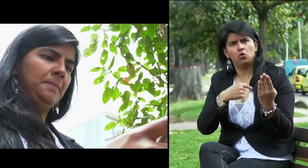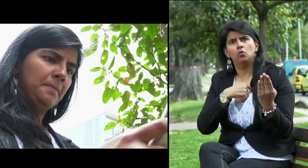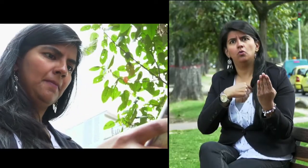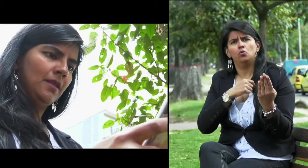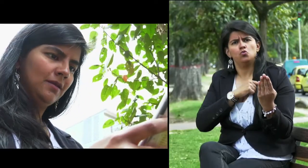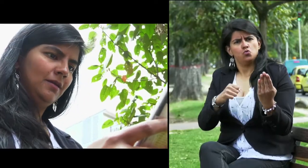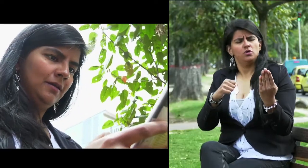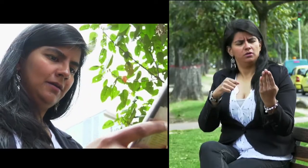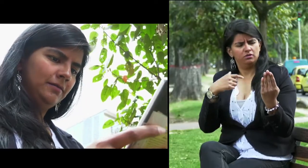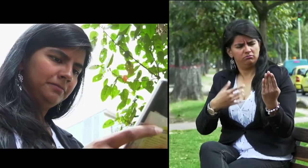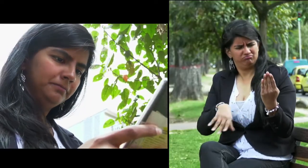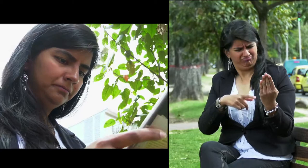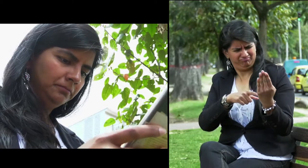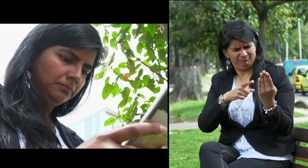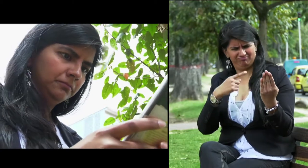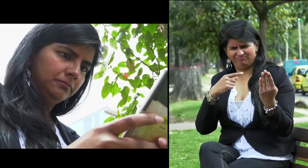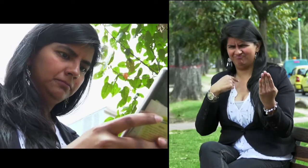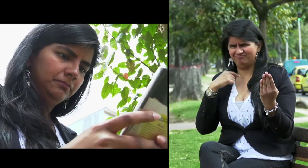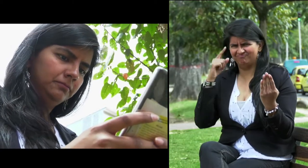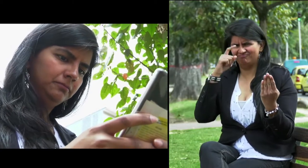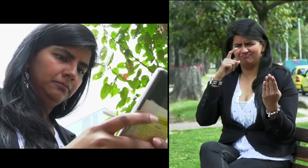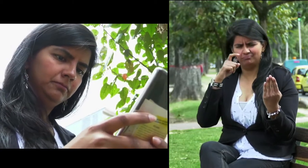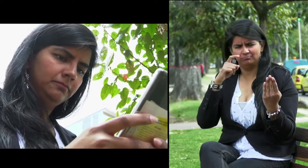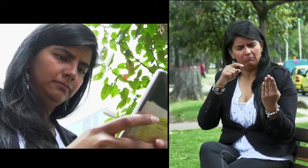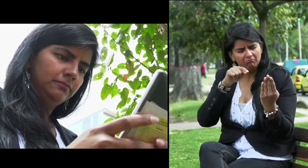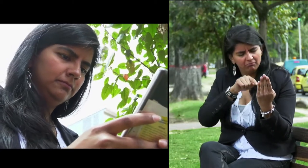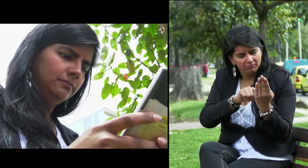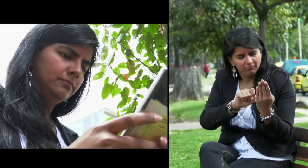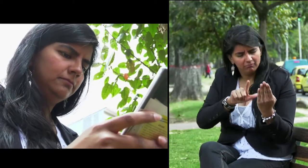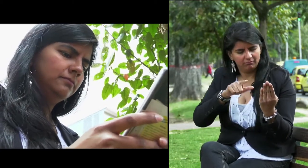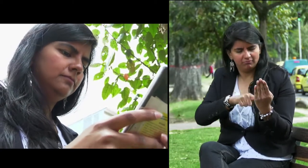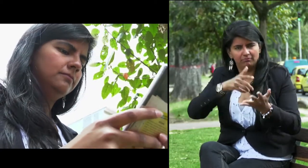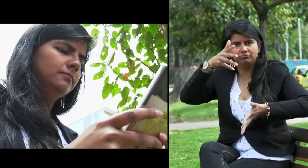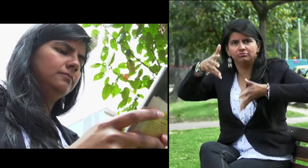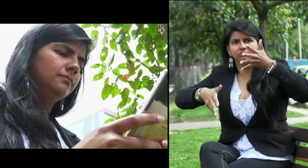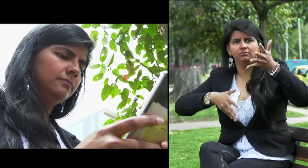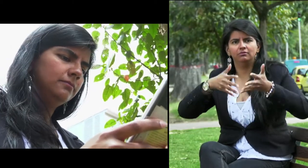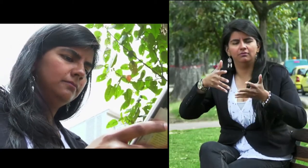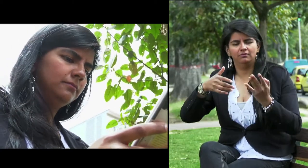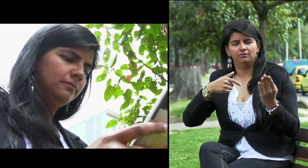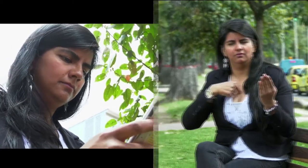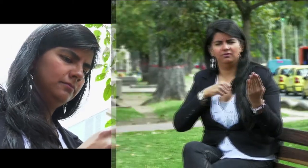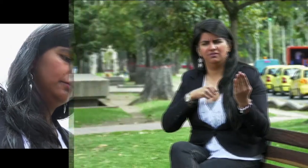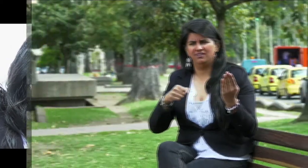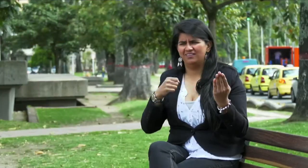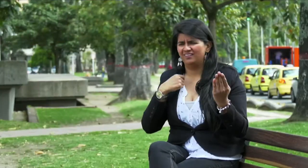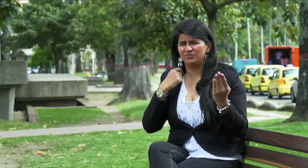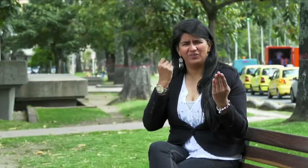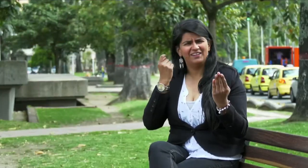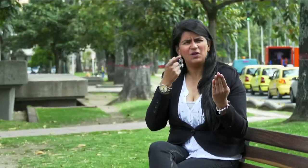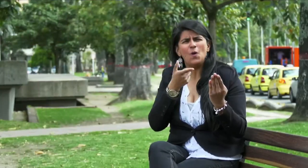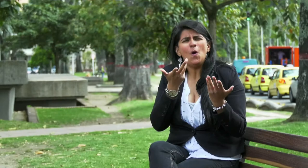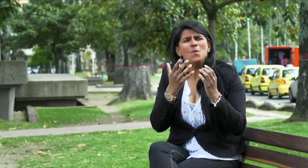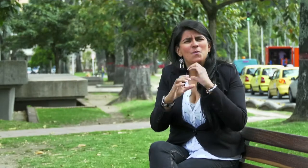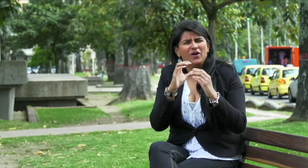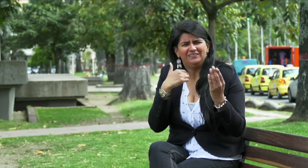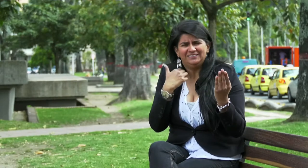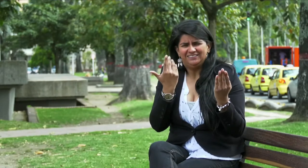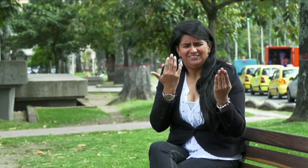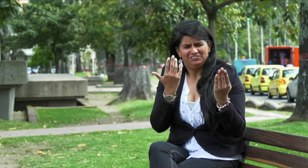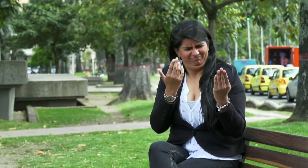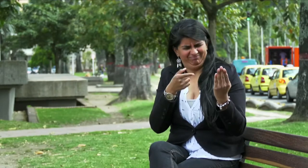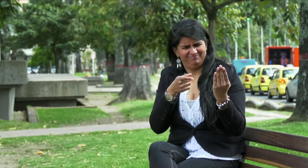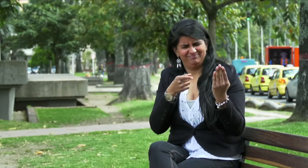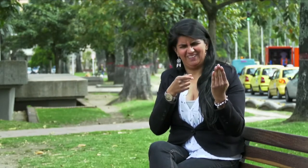Un día estaba trabajando y de repente pues recibí un mensaje, esto me asustó un poco porque decía, bueno, pero ¿quién será la persona? Allí veía un